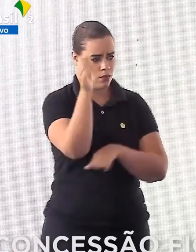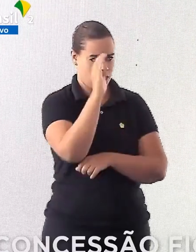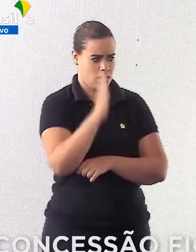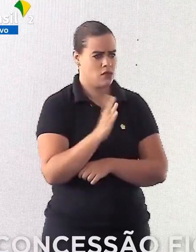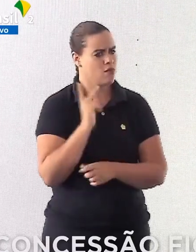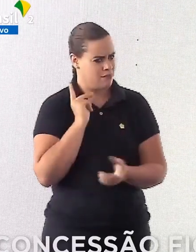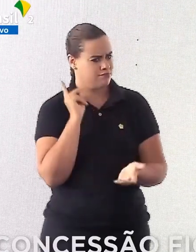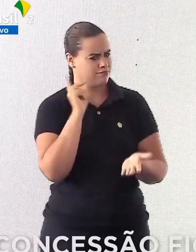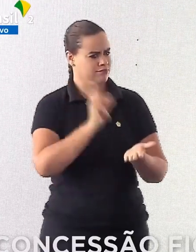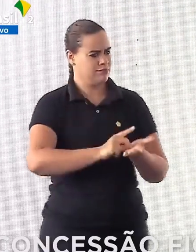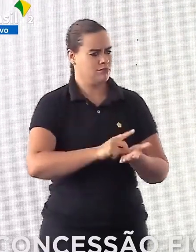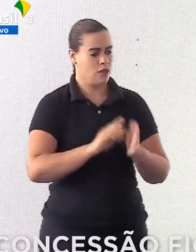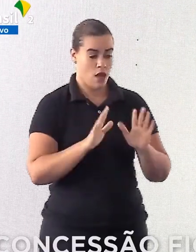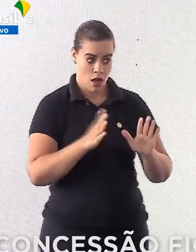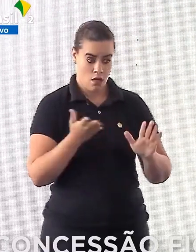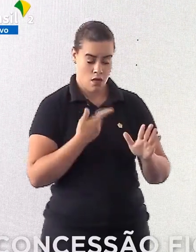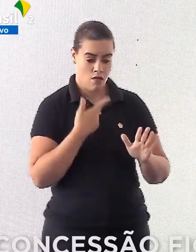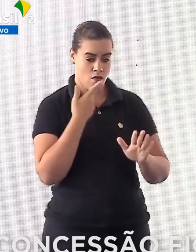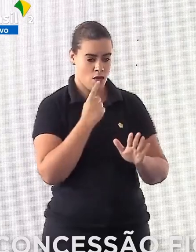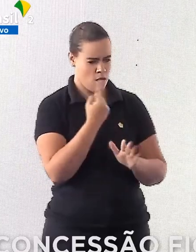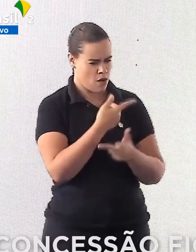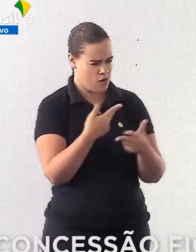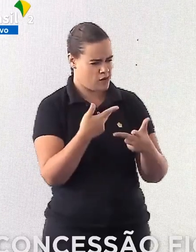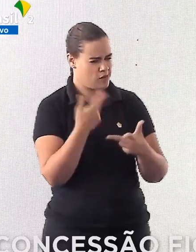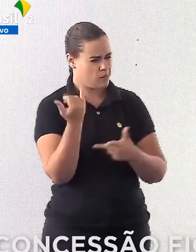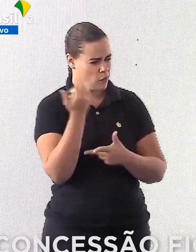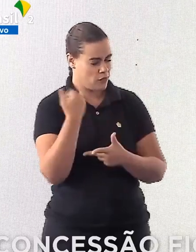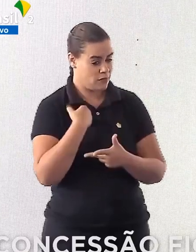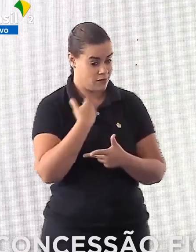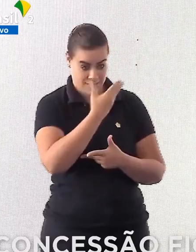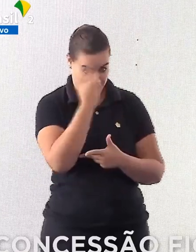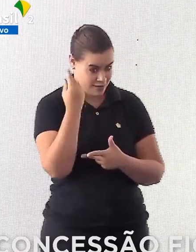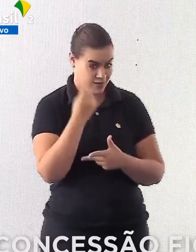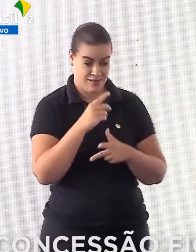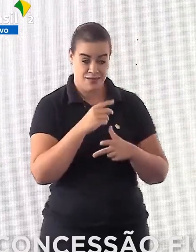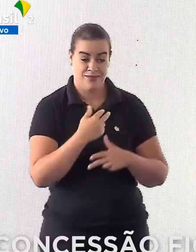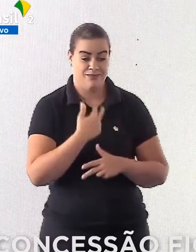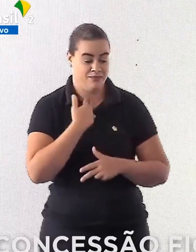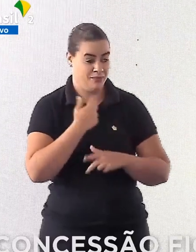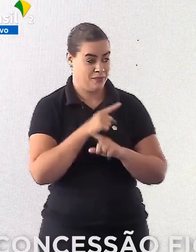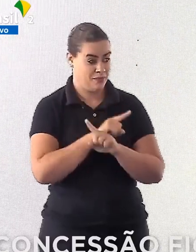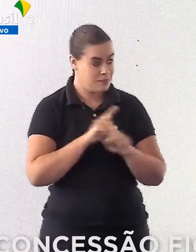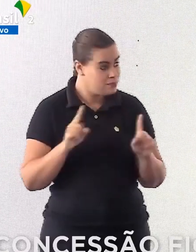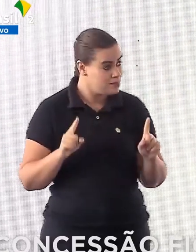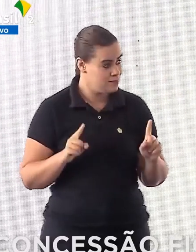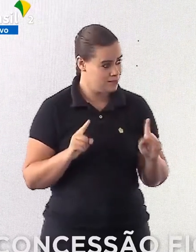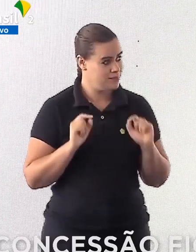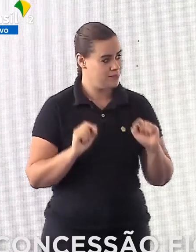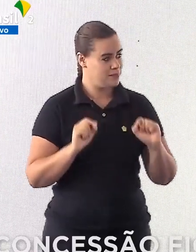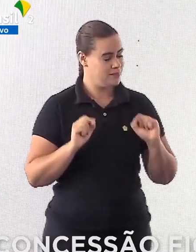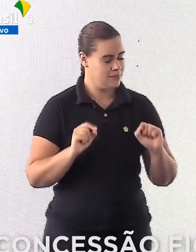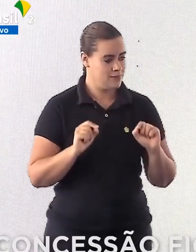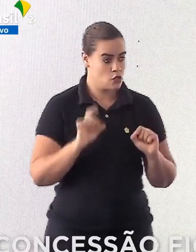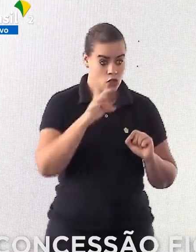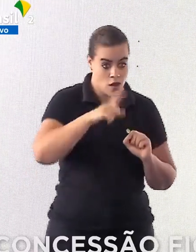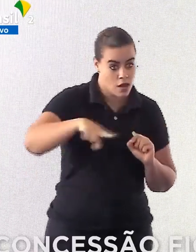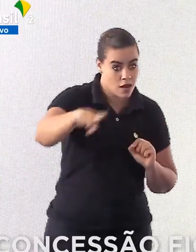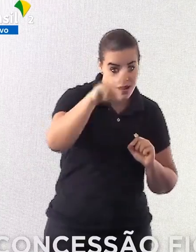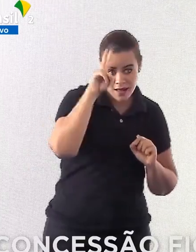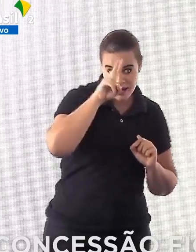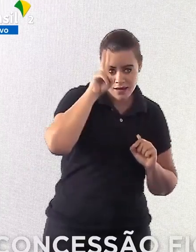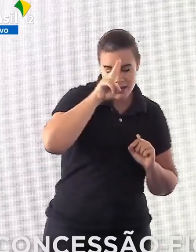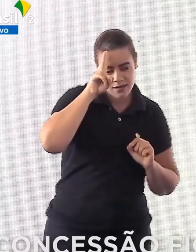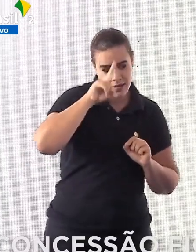verdade. Agora, eu vou dizer só mais um dado que eu não vou deixar passar nem de jeito nem de maneira. Só para lembrar a